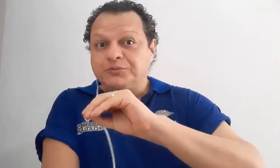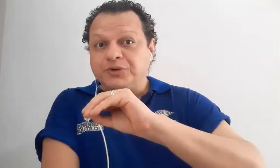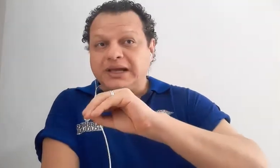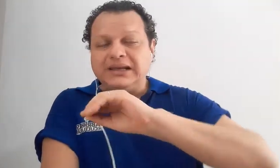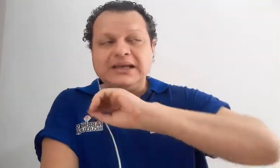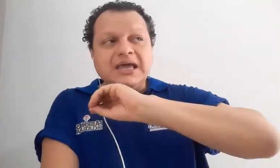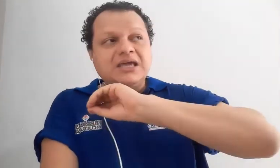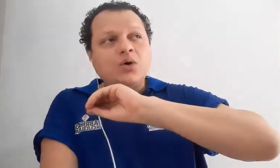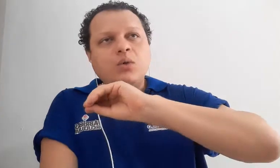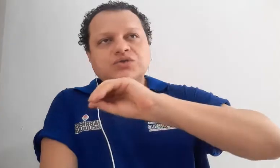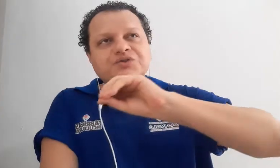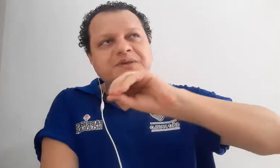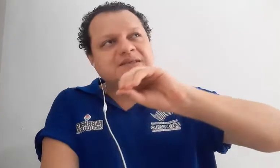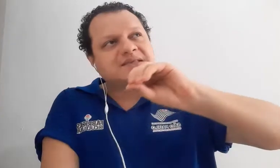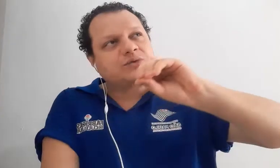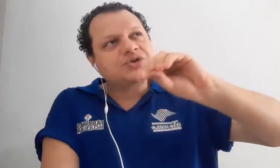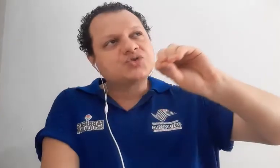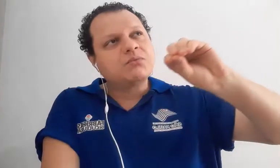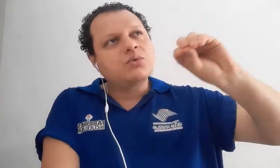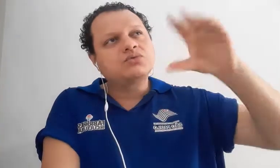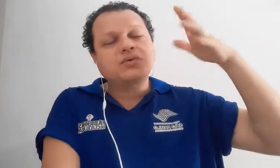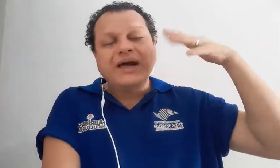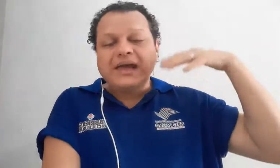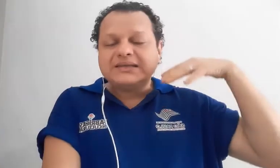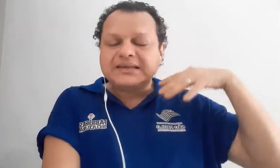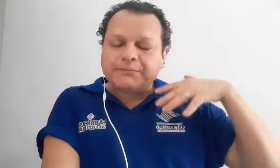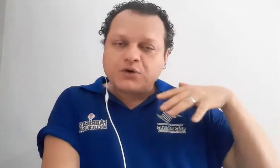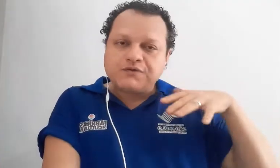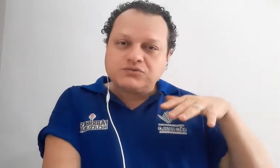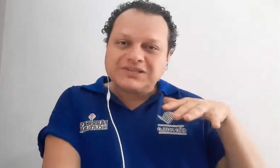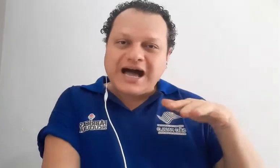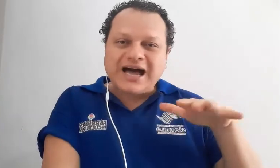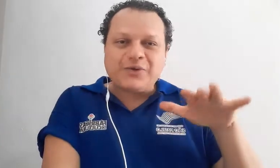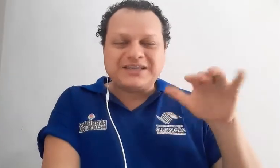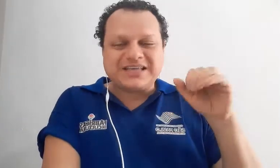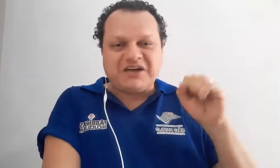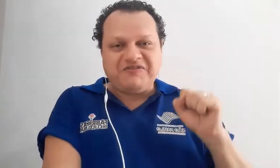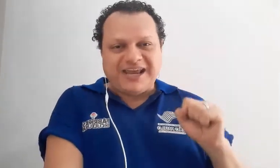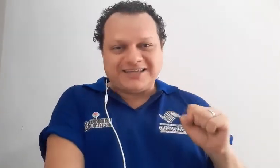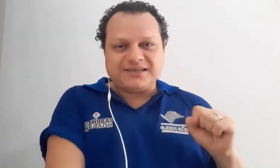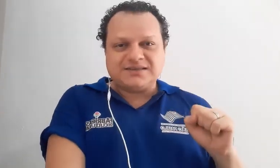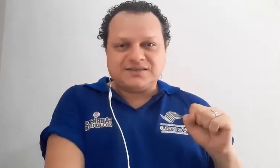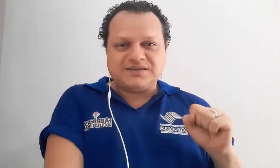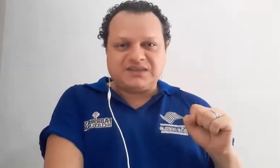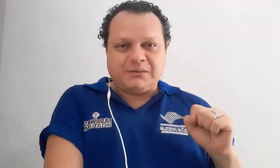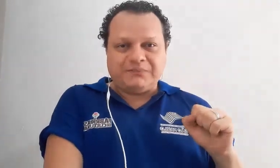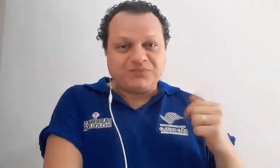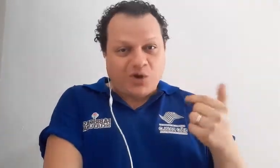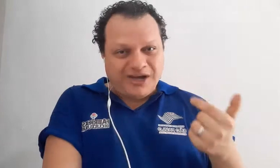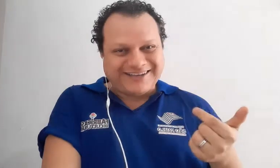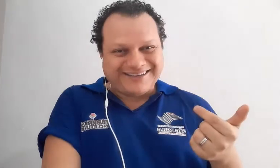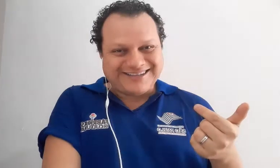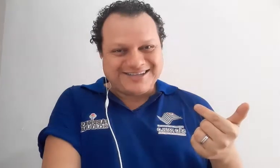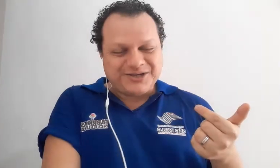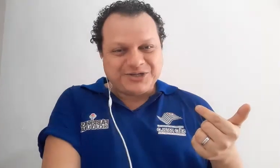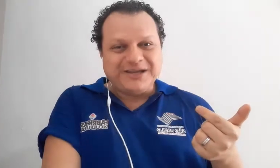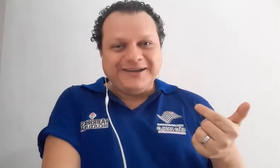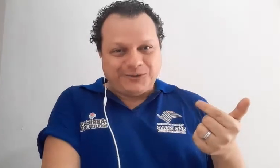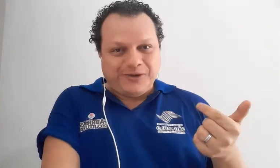por ele e outros pesquisadores do mundo, eles aprofundaram essa referência desse sistema. Olha que interessante, não é?